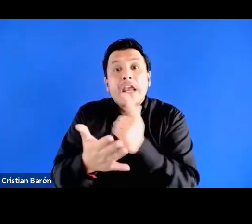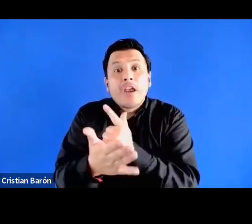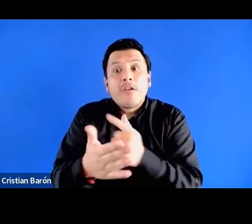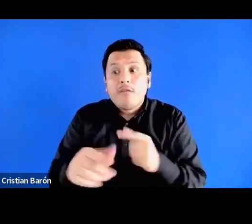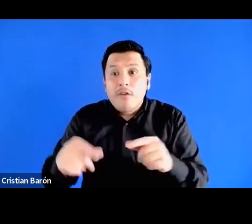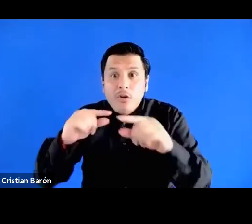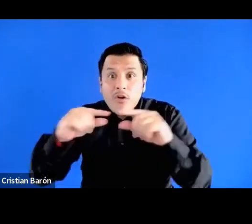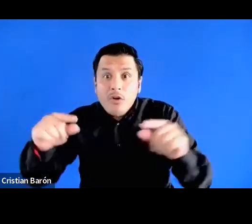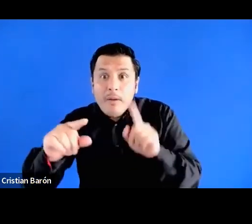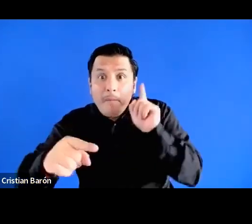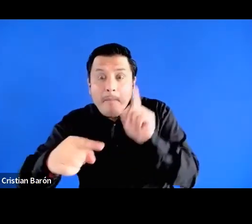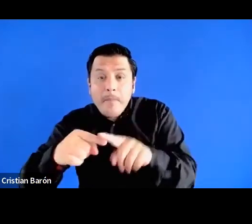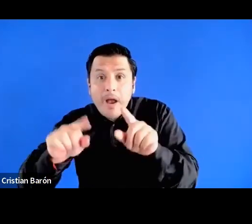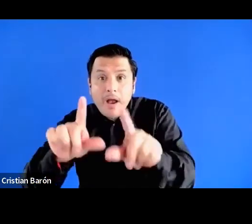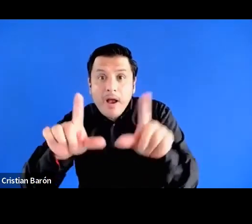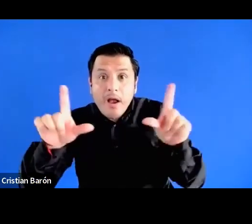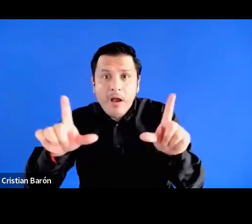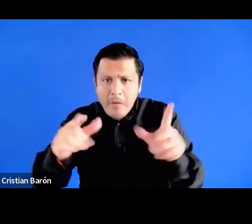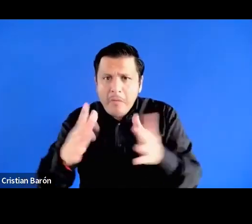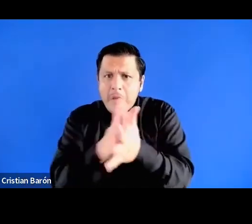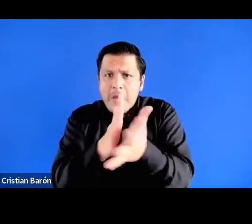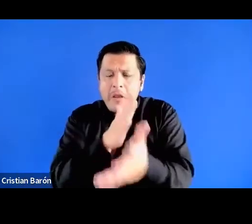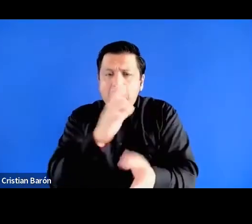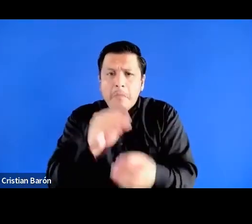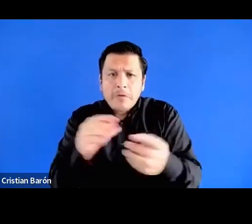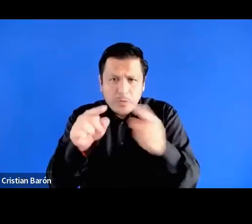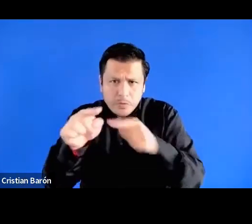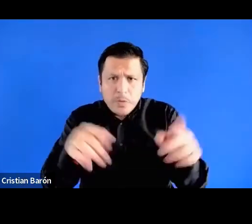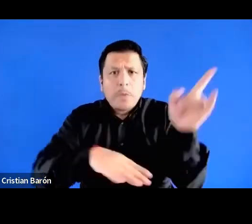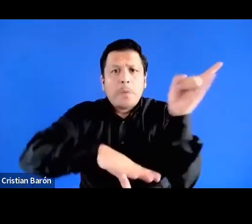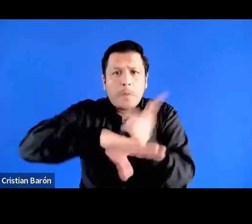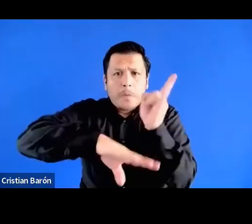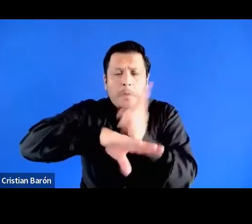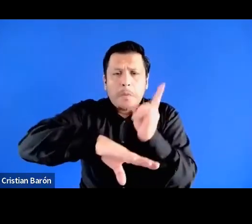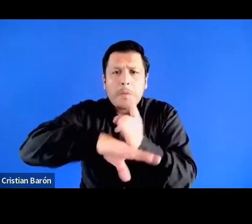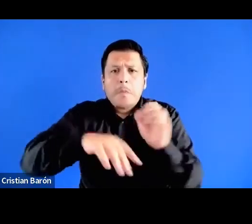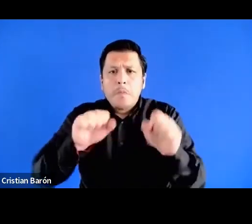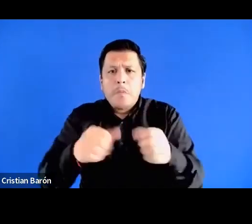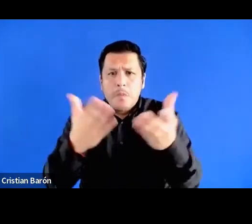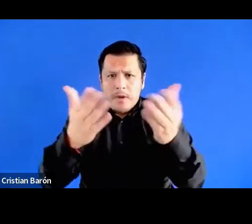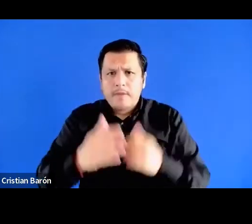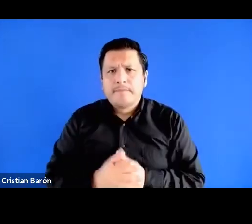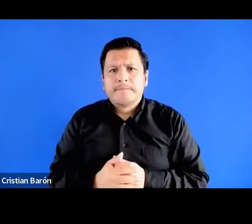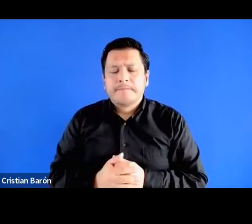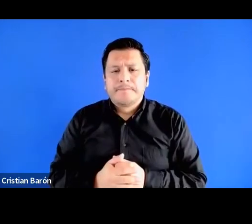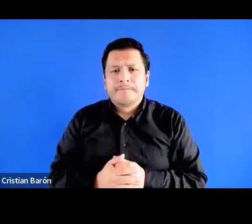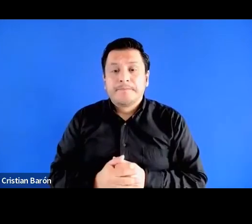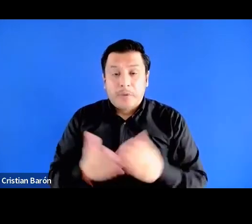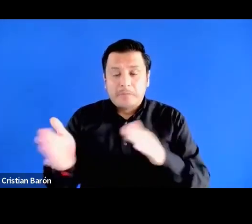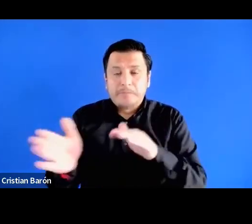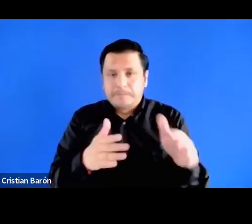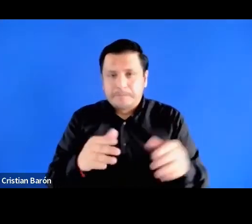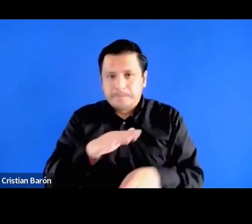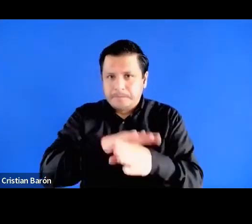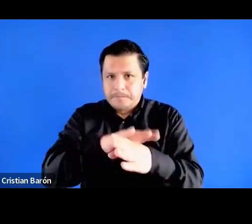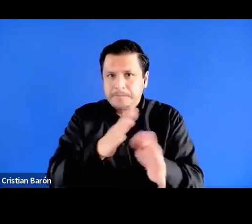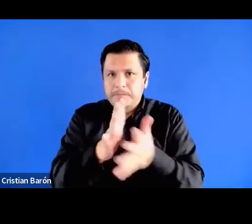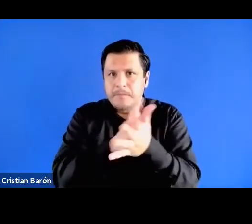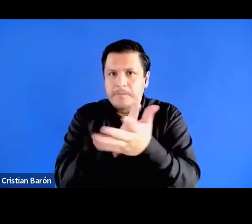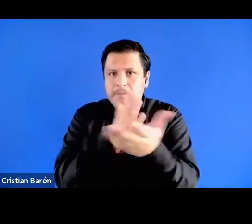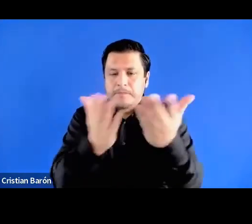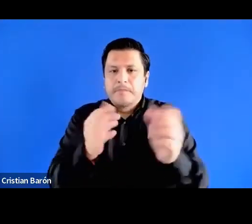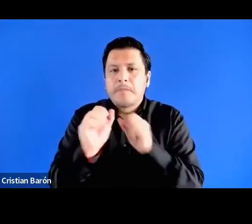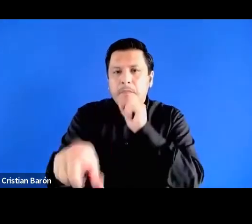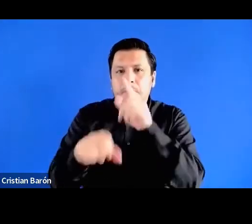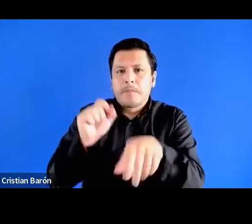aclarar esa parte de donde se puede localizar el libro antes de, de, de tus palabras y ahorita procedemos con, con el bloque de